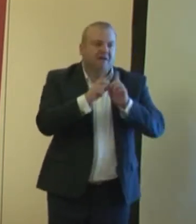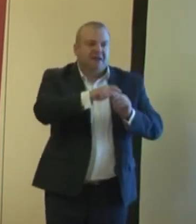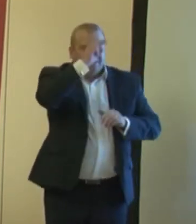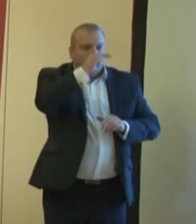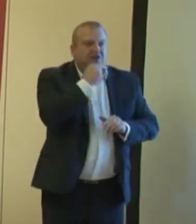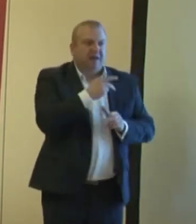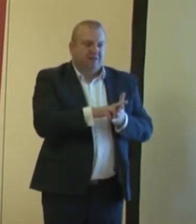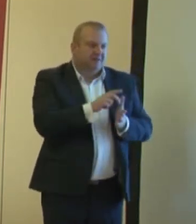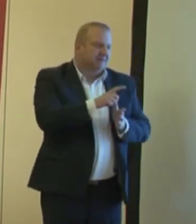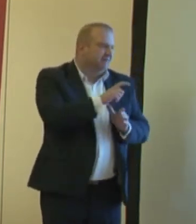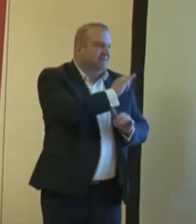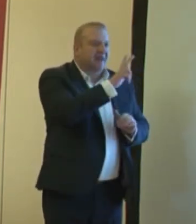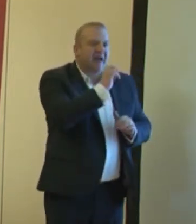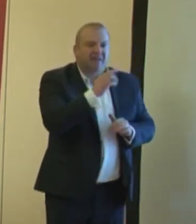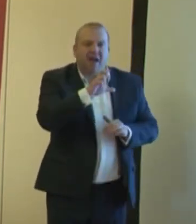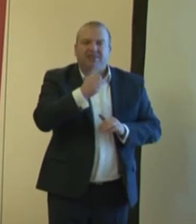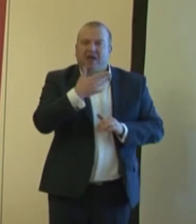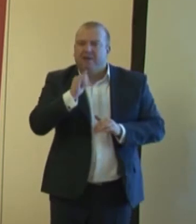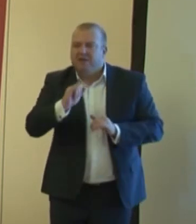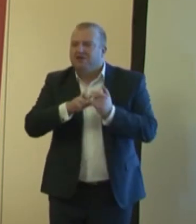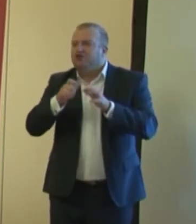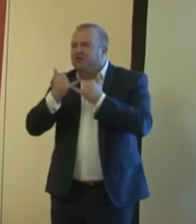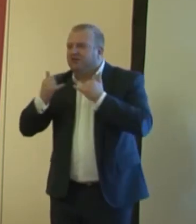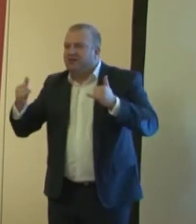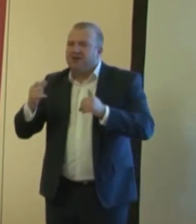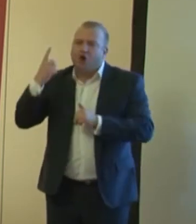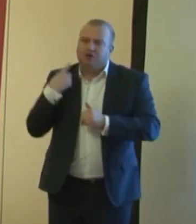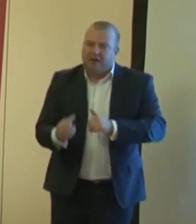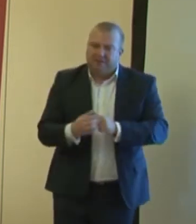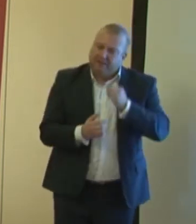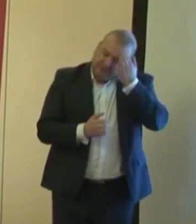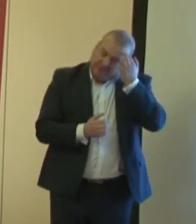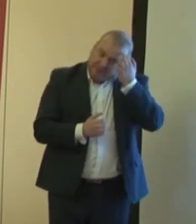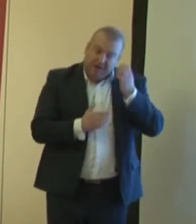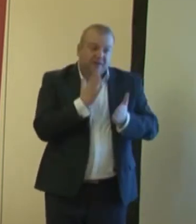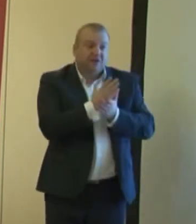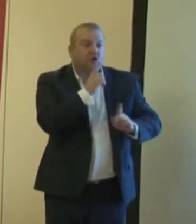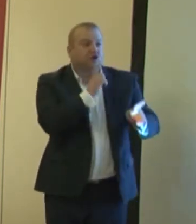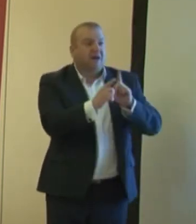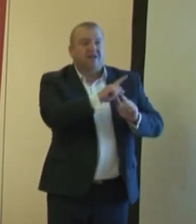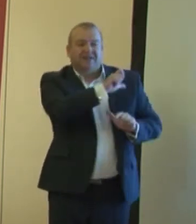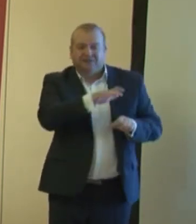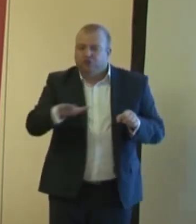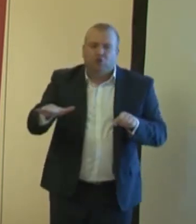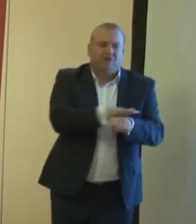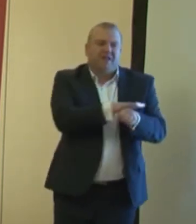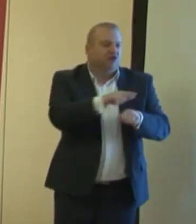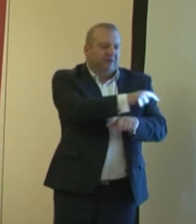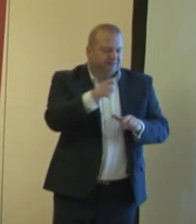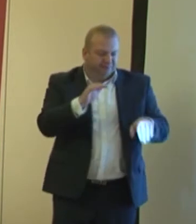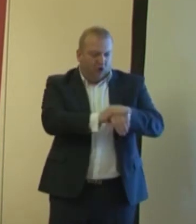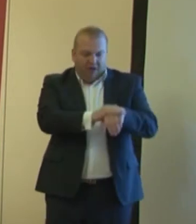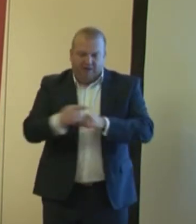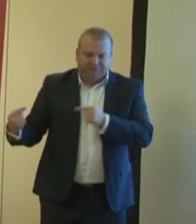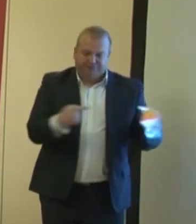rodzicami, katechetami, czy innymi osobami, tylko rozmawia z rówieśnikiem. Na